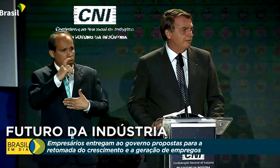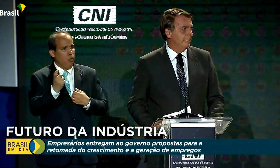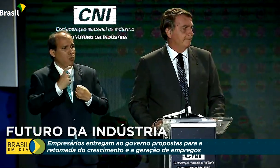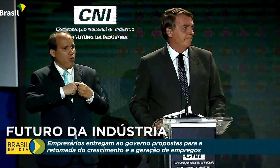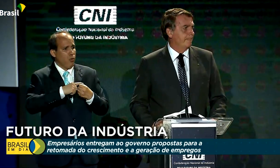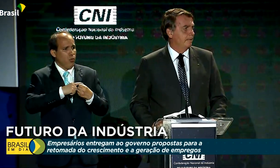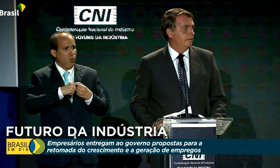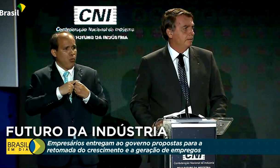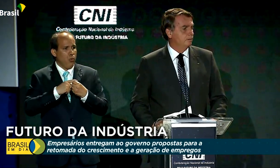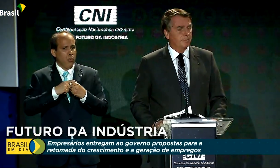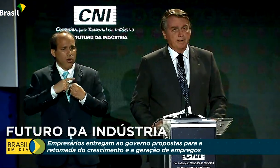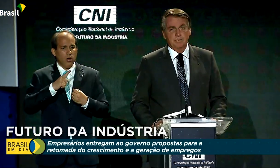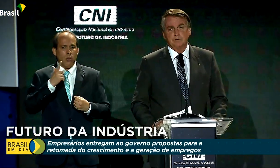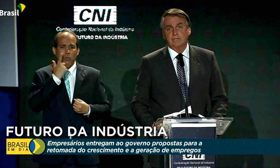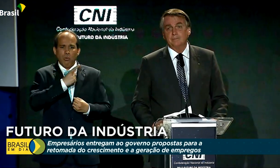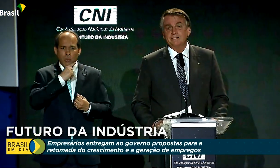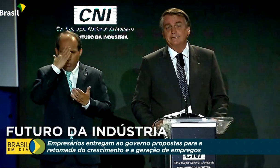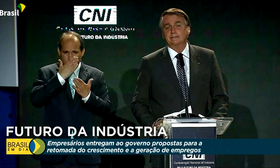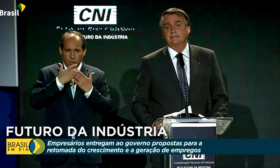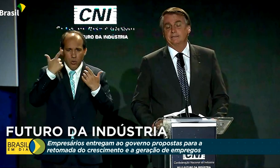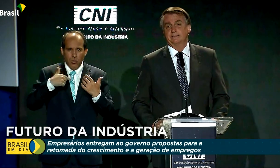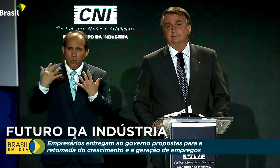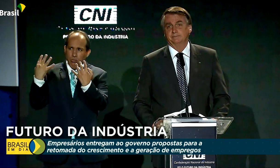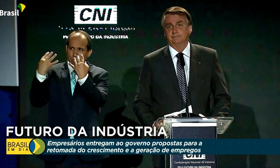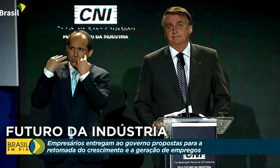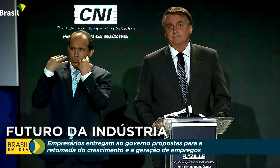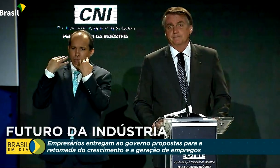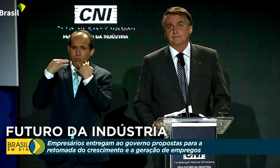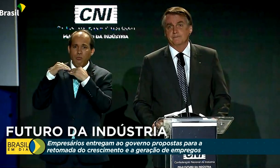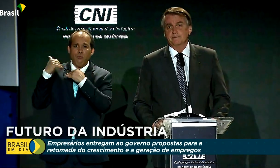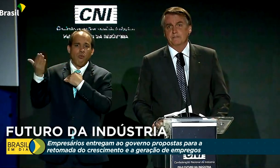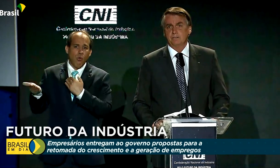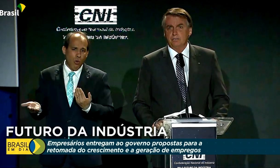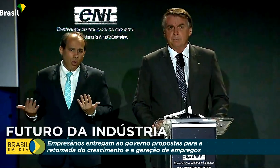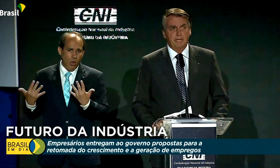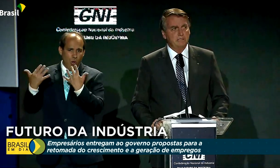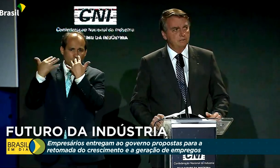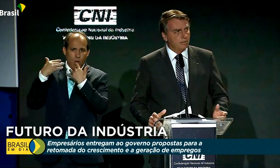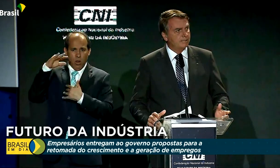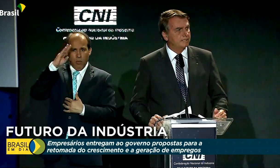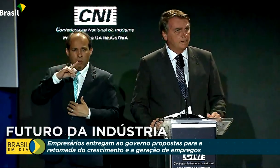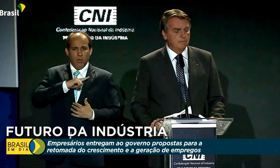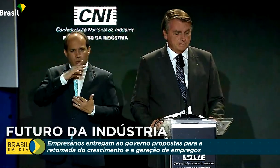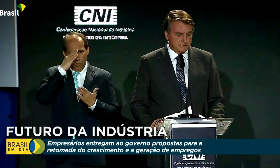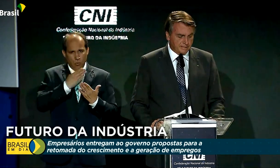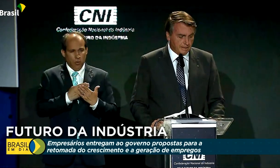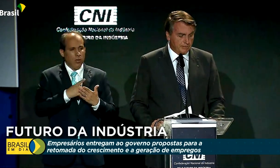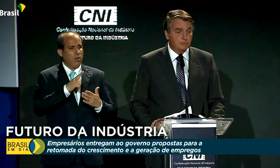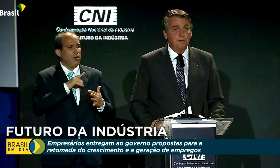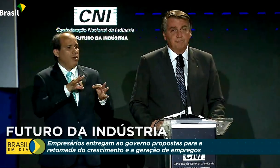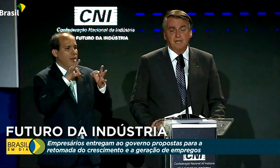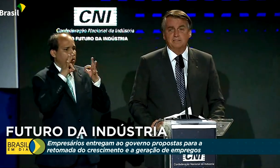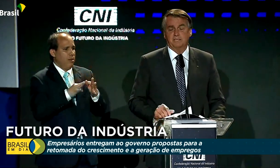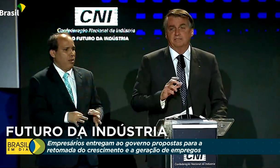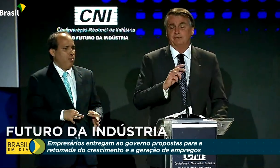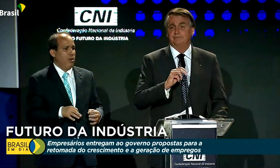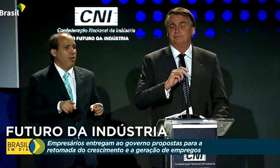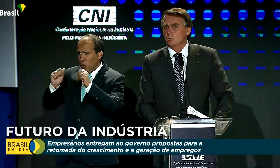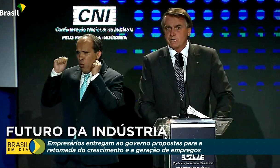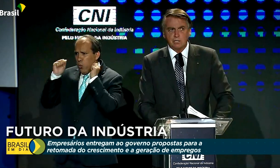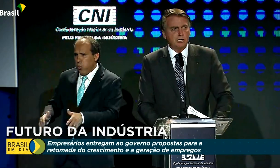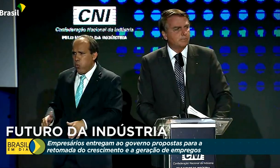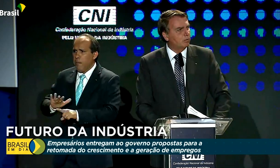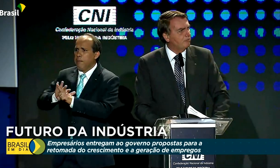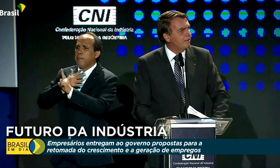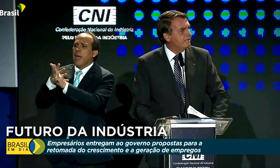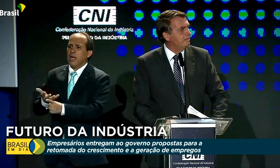credibilidade lá fora. O Brasil é uma certeza. E, obviamente, nós temos que estarmos confiantes aqui também.